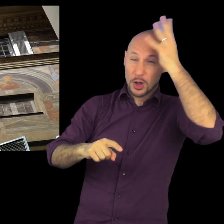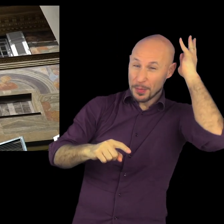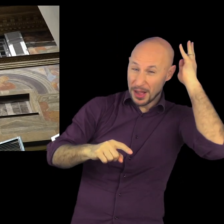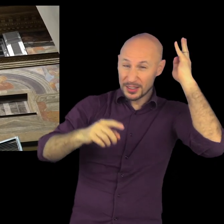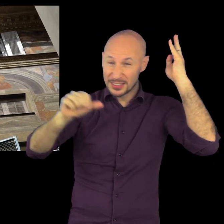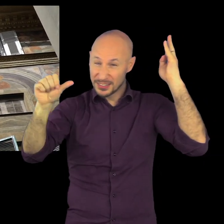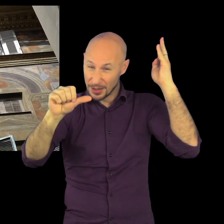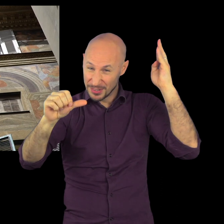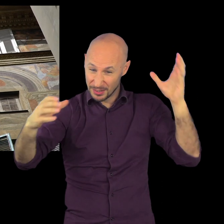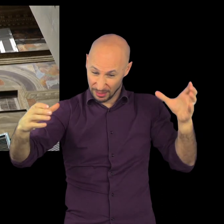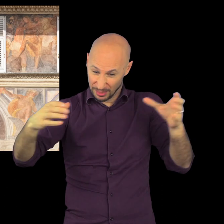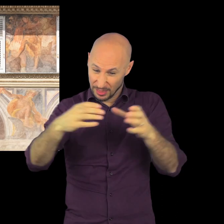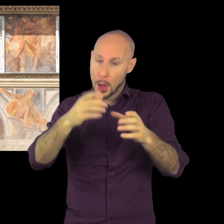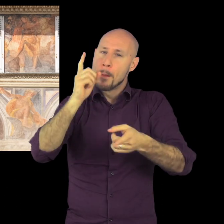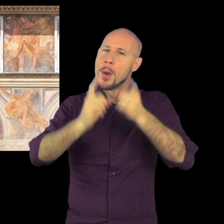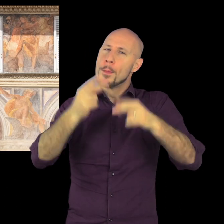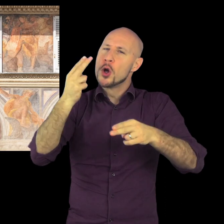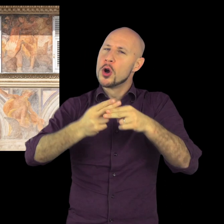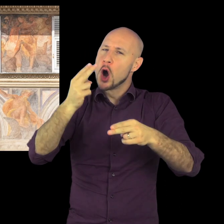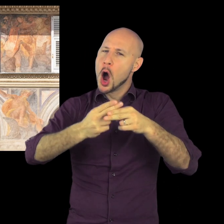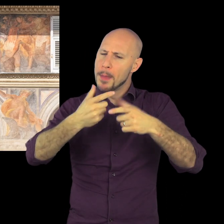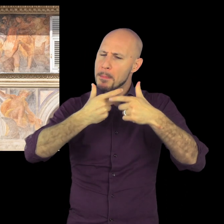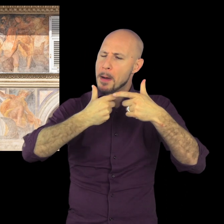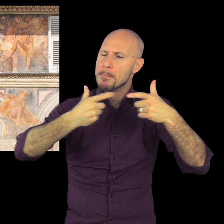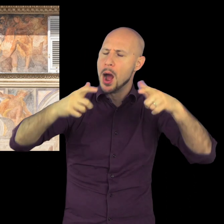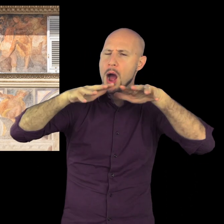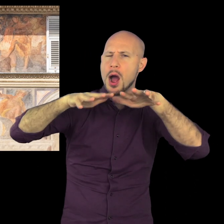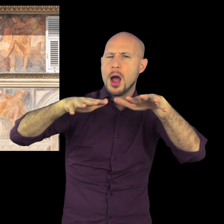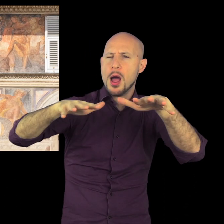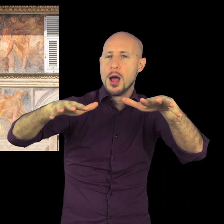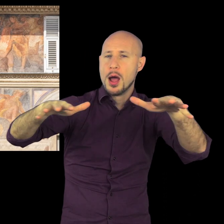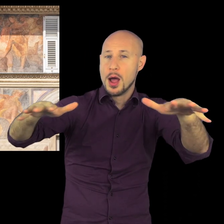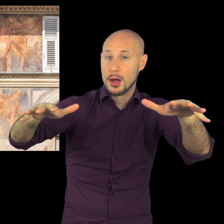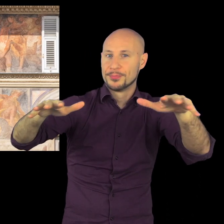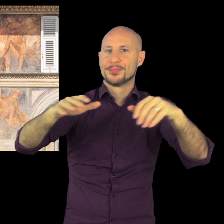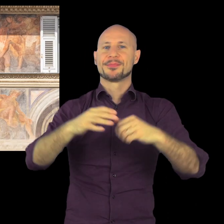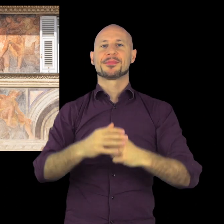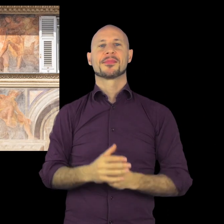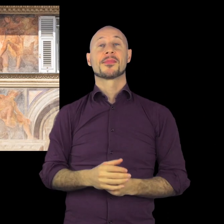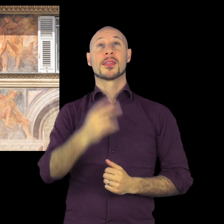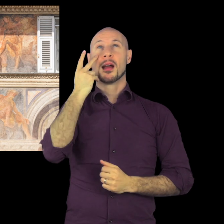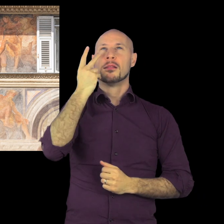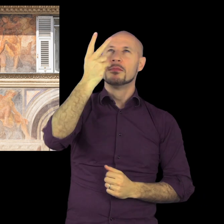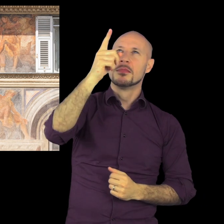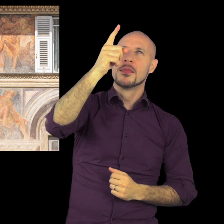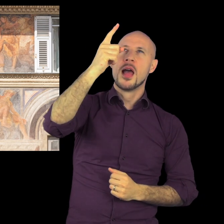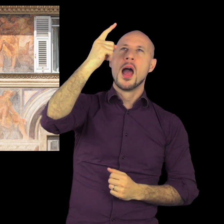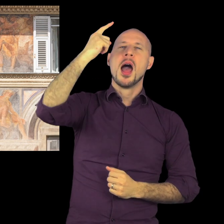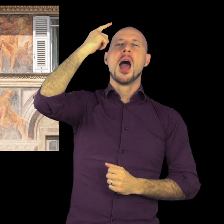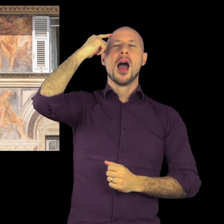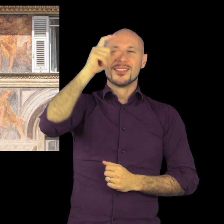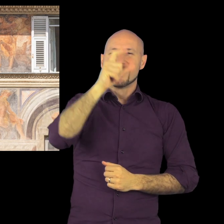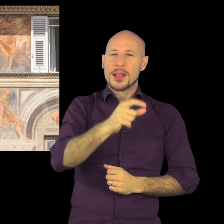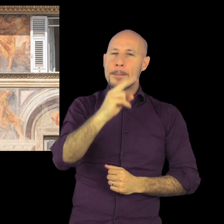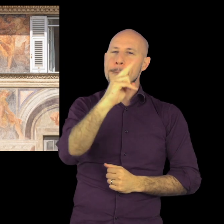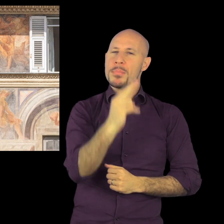forzata tra Romani e popolo dei Sabini che diede l'inizio all'immensa espansione del